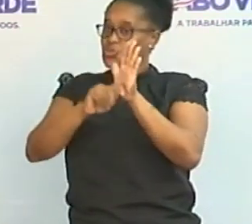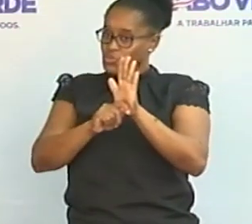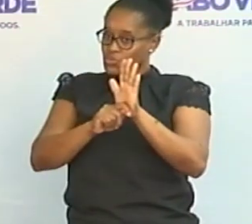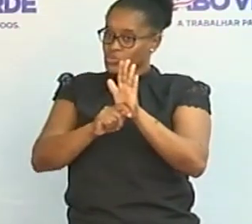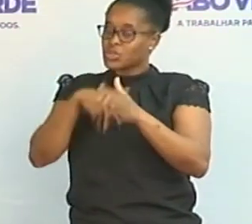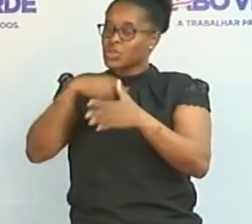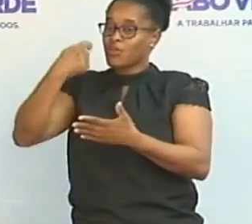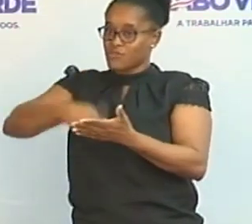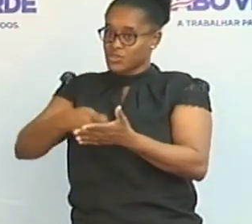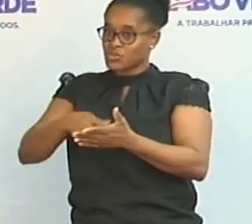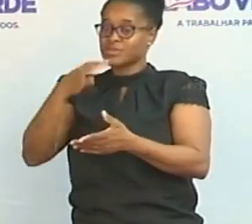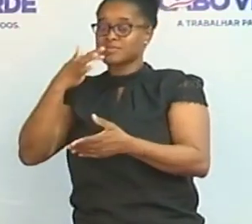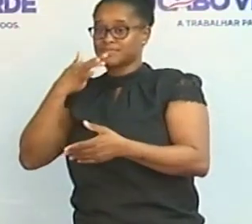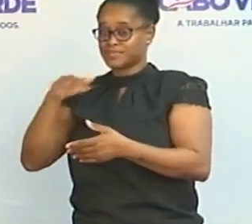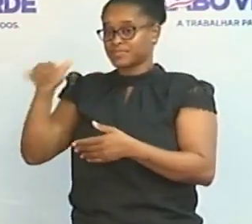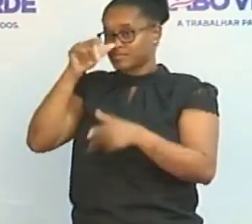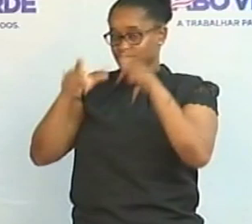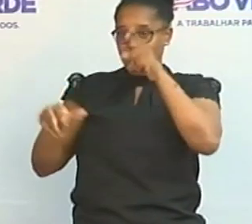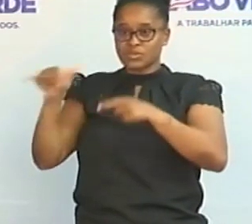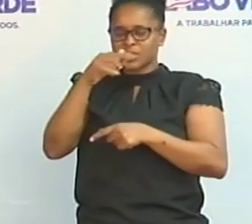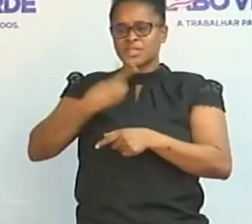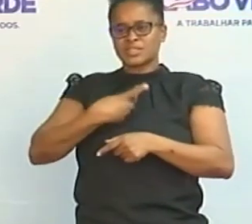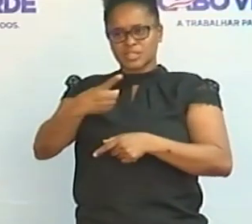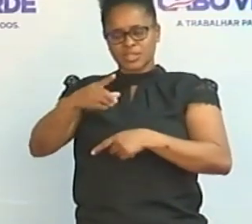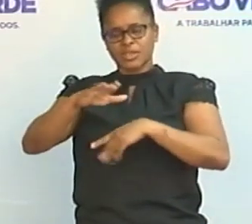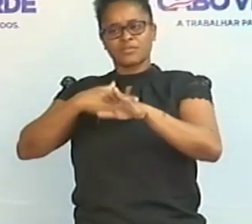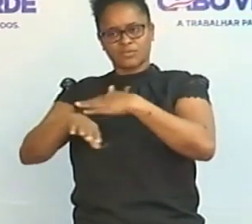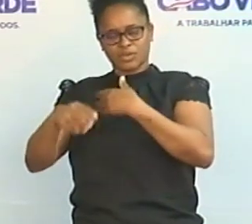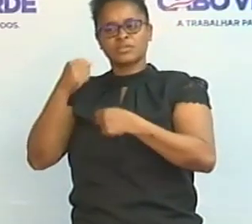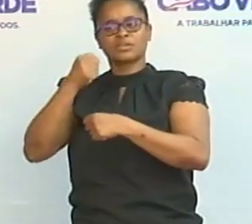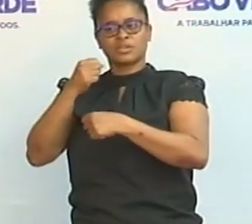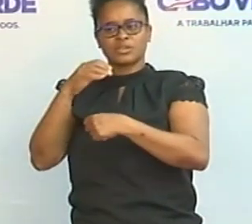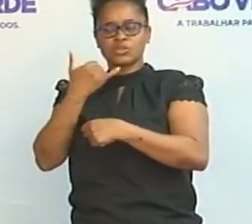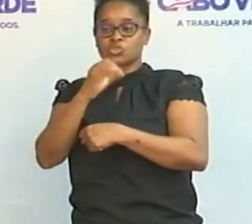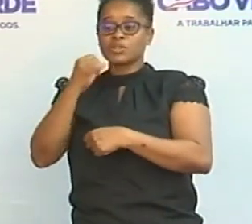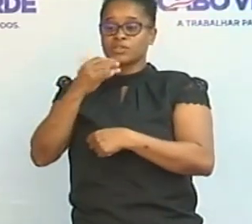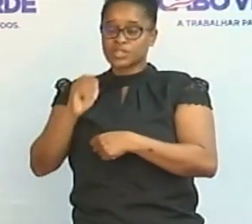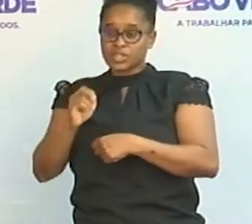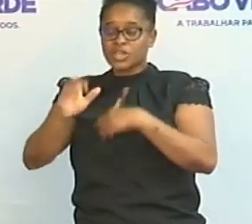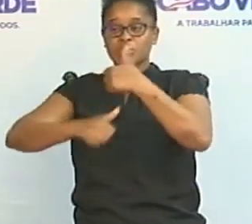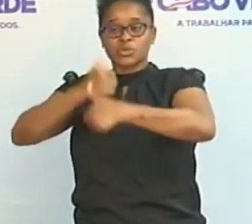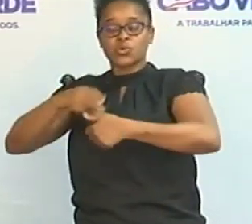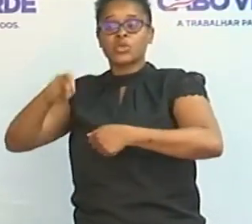Correia e Silva assegurou que no próximo ano serão materializados importantes investimentos públicos e privados.